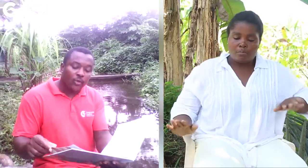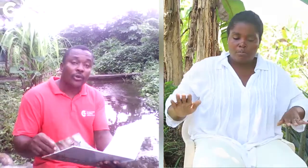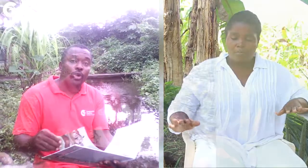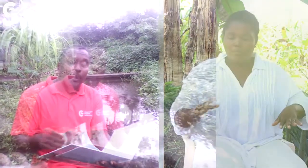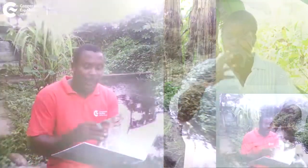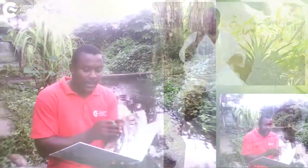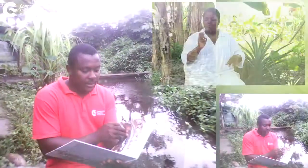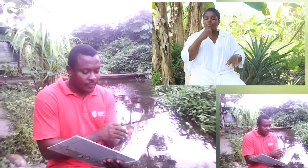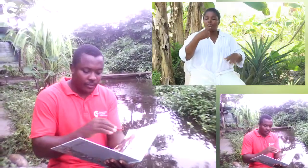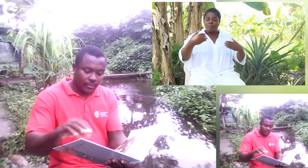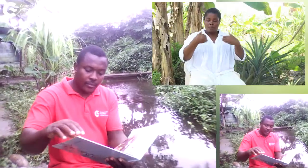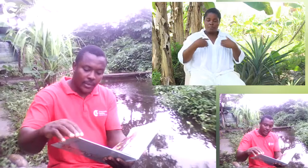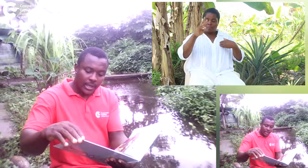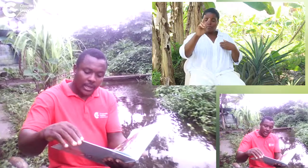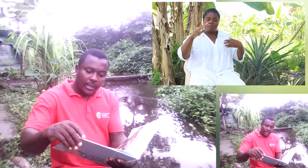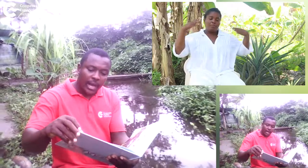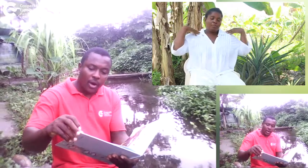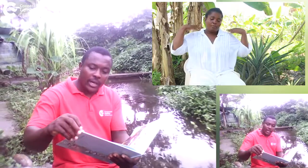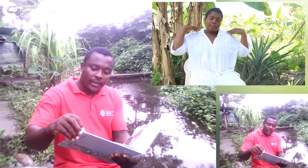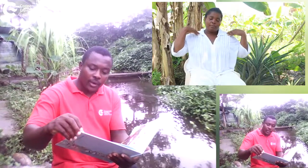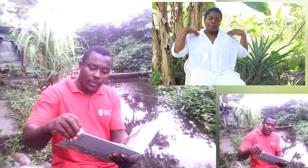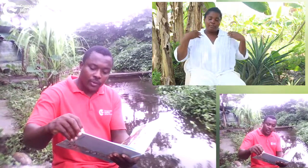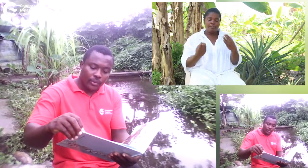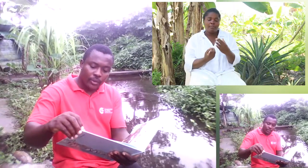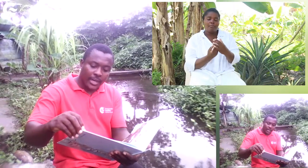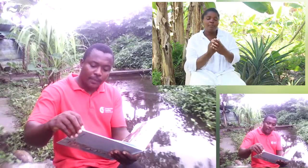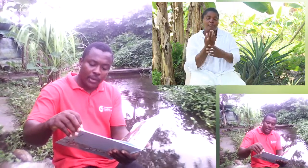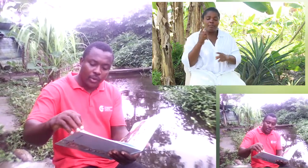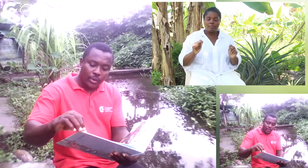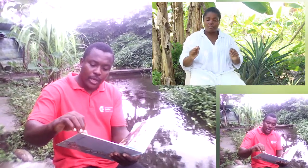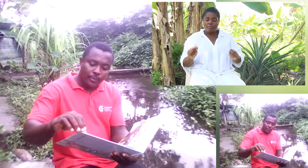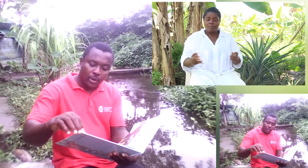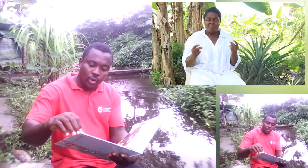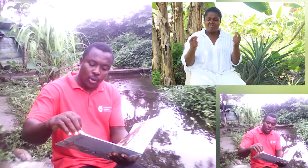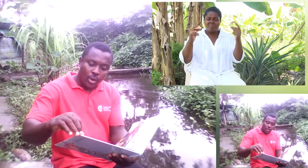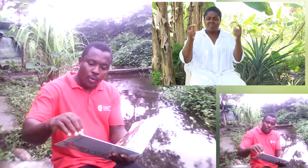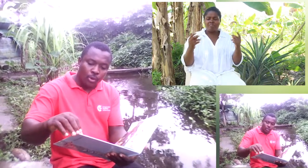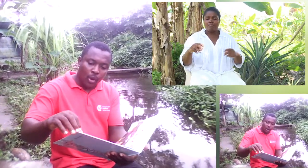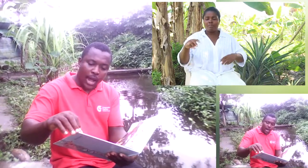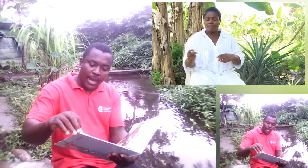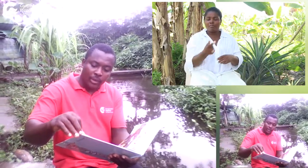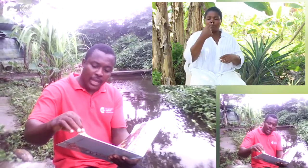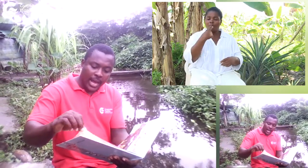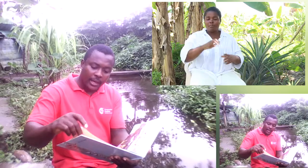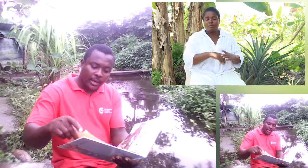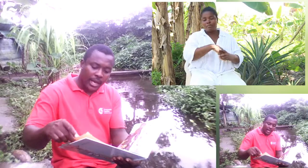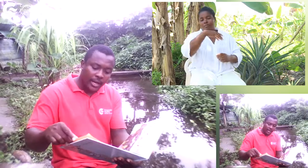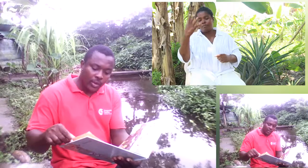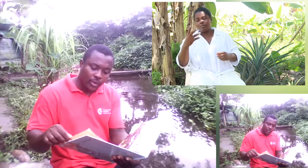tuvo dos papás. Tango creció rápido y pronto pudo abandonar el nido.